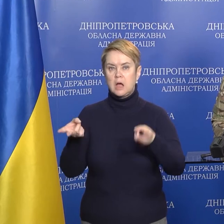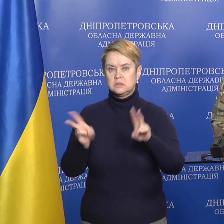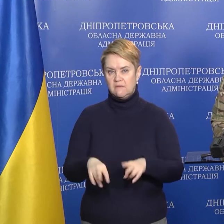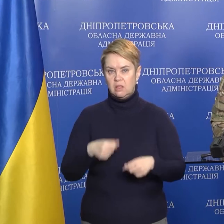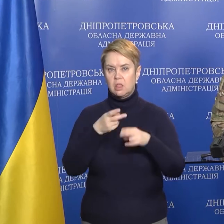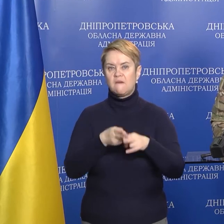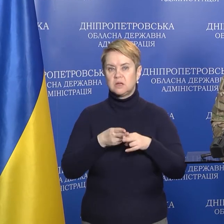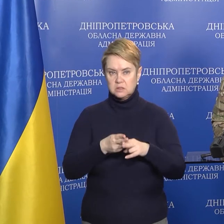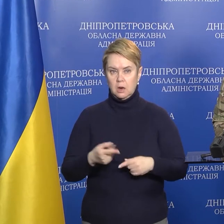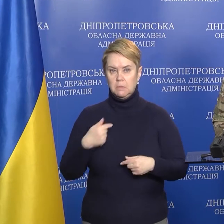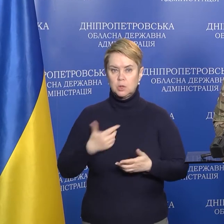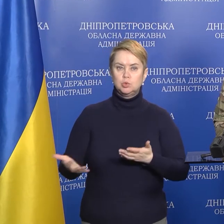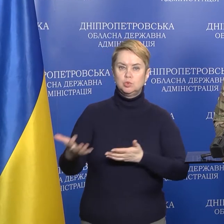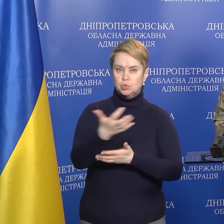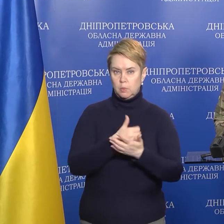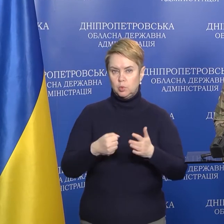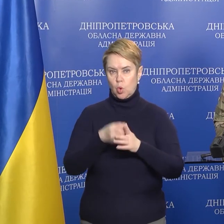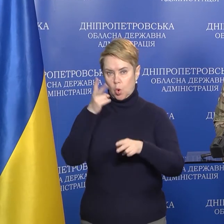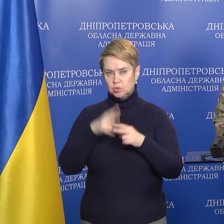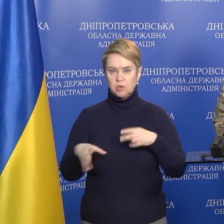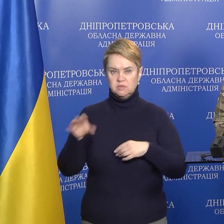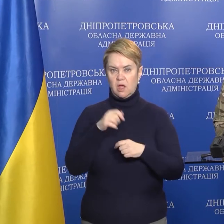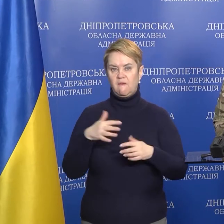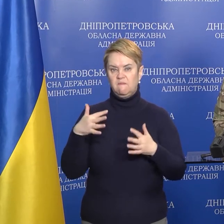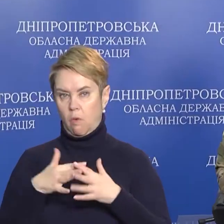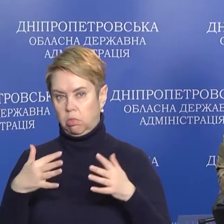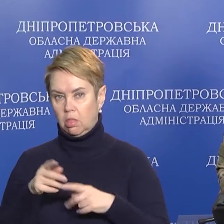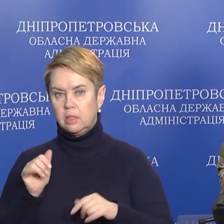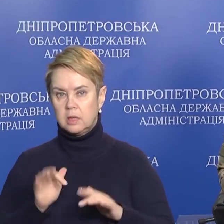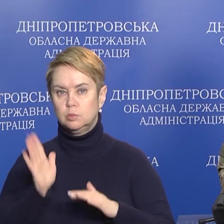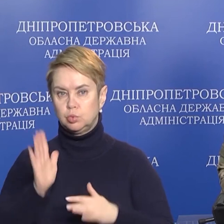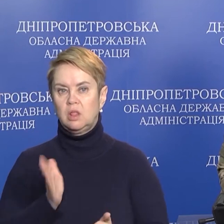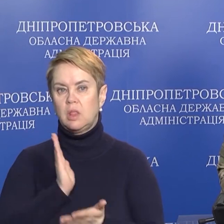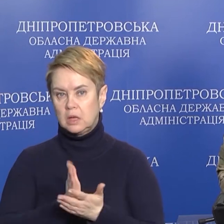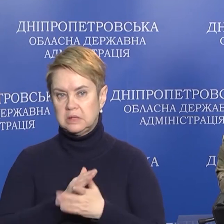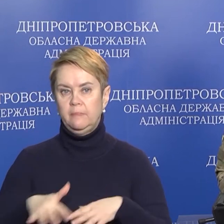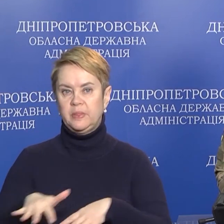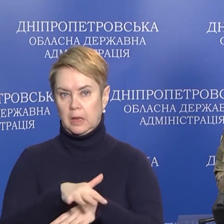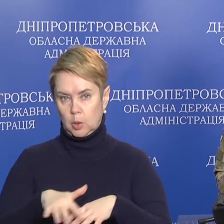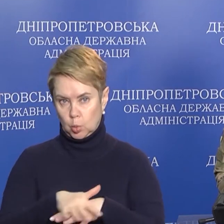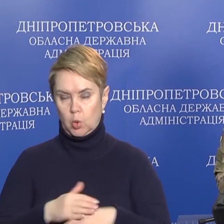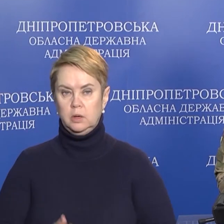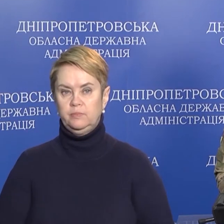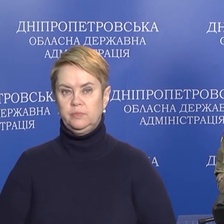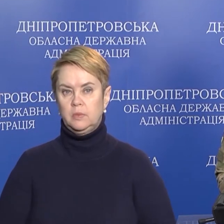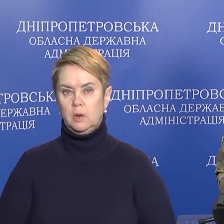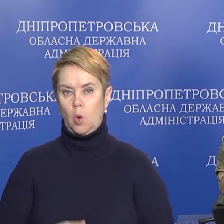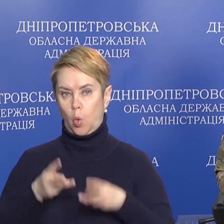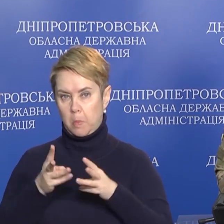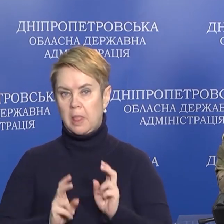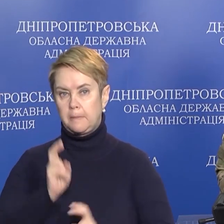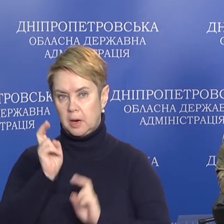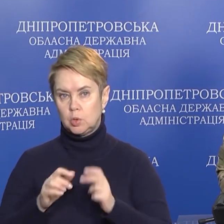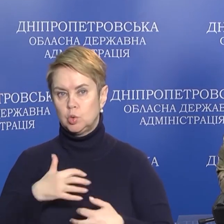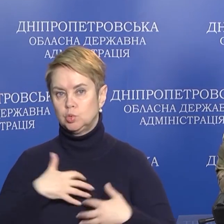ставляють їх на вокзале, т.е. ми їх собираємо. І до окончання всіх правив наших дистів, вони будуть знатимуватися на територі коммунального